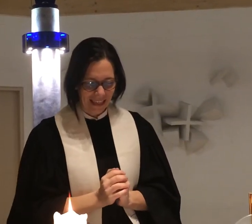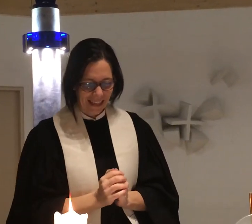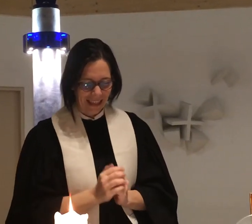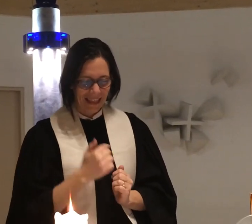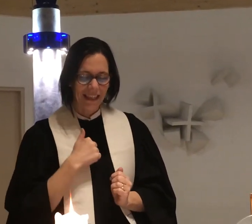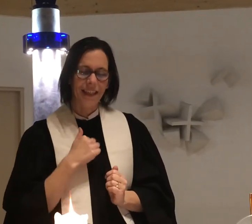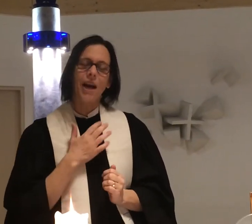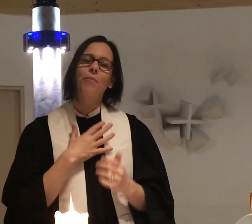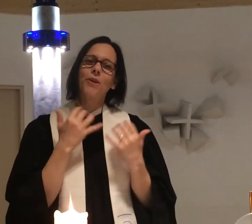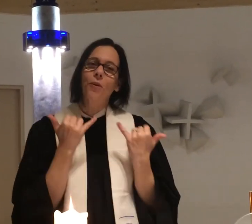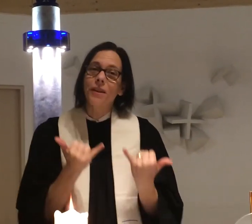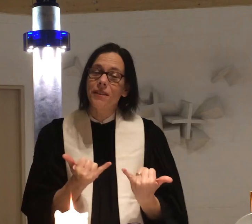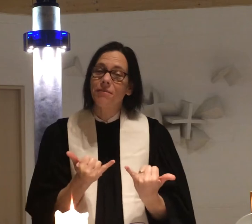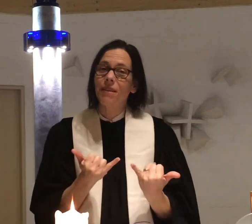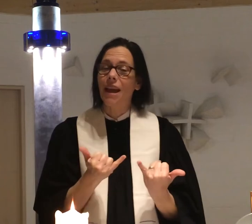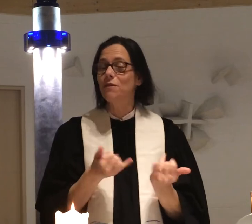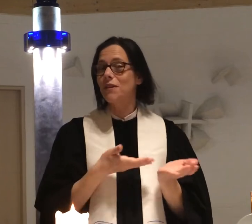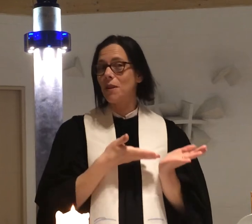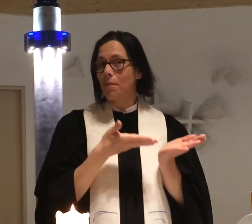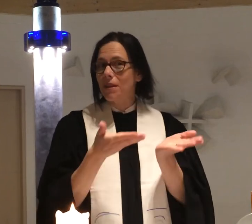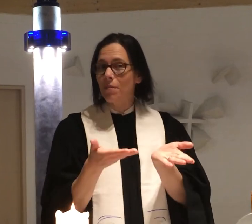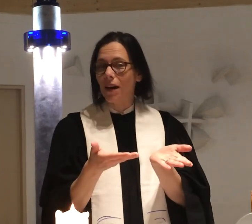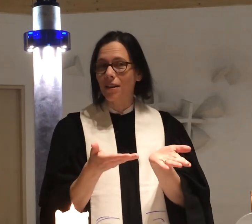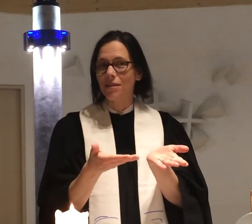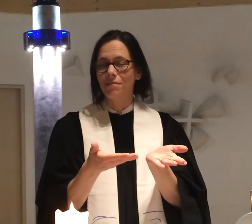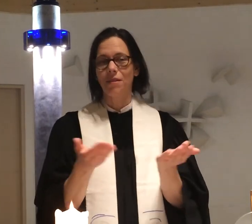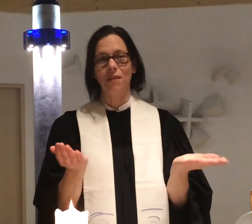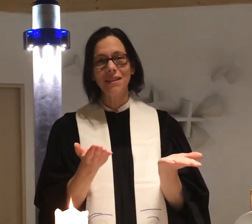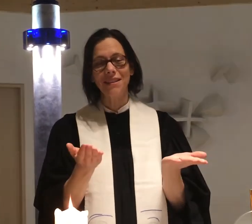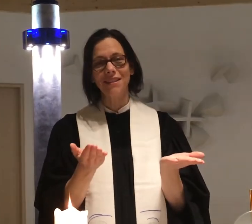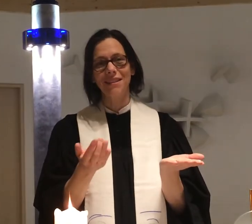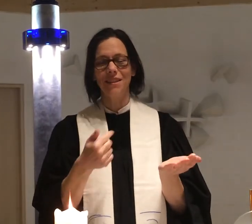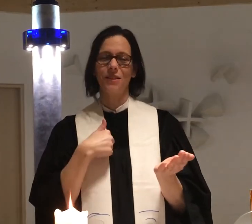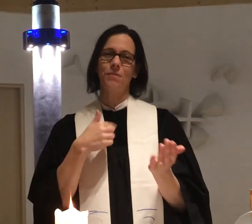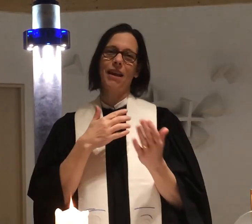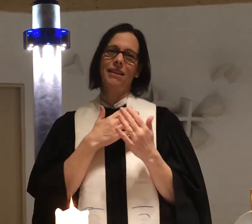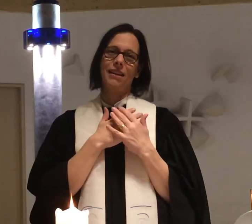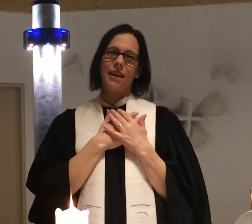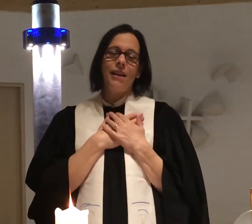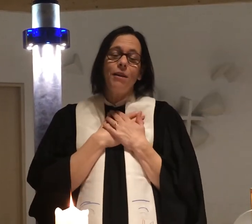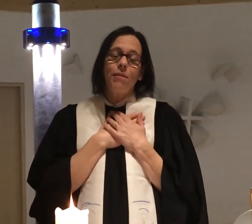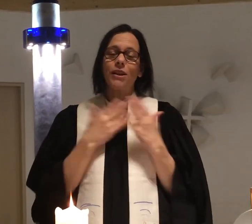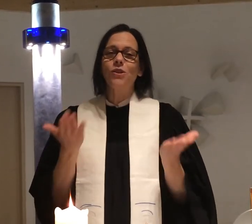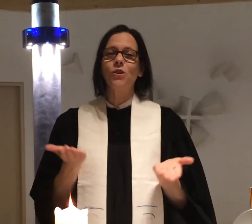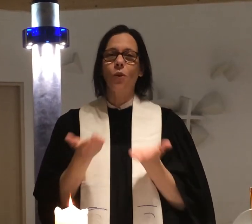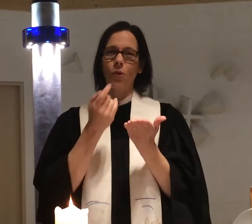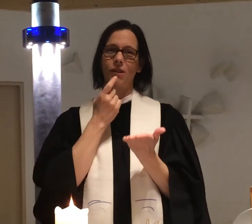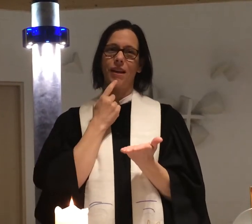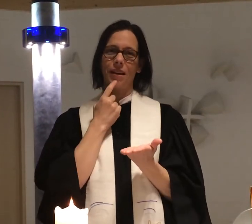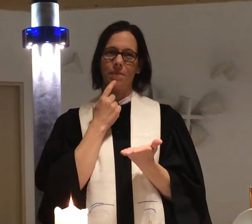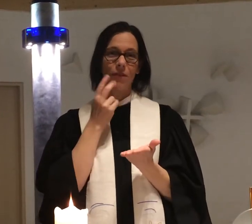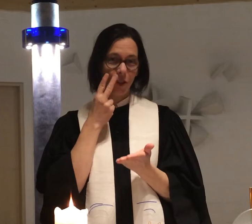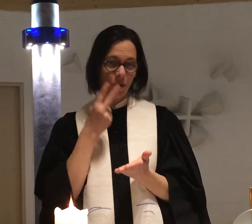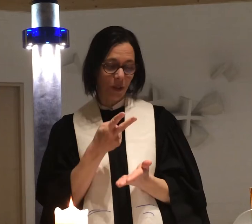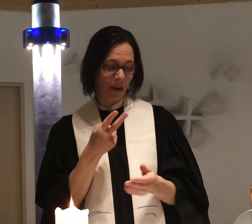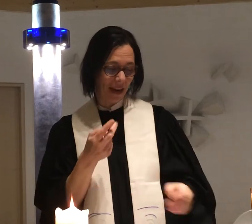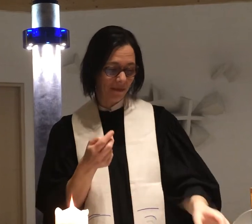Ich habe euch heute etwas mitgebracht. Was? Das ist mein Lieblings-Osterei. Schaut es euch mal an.